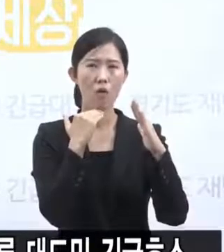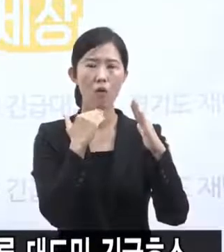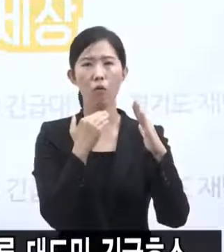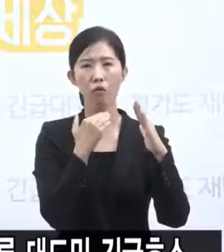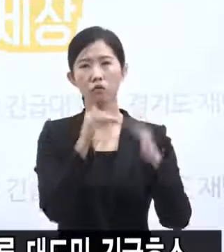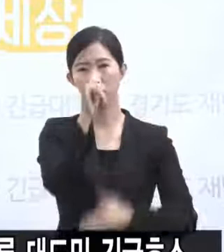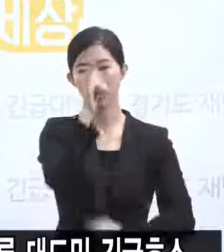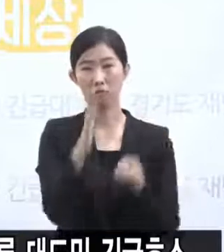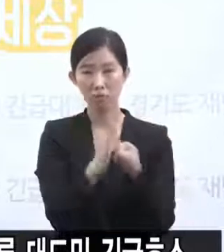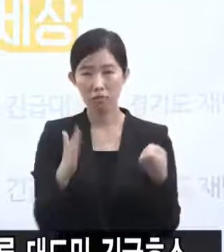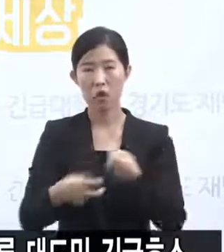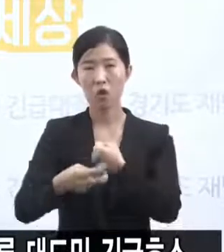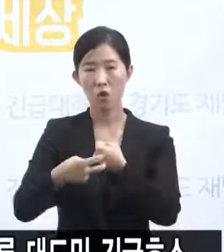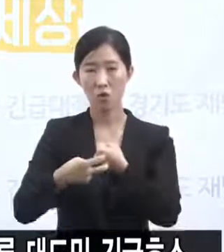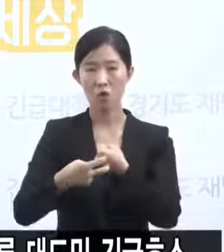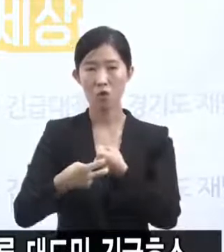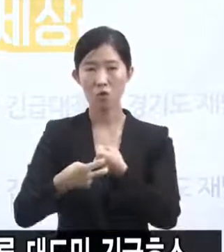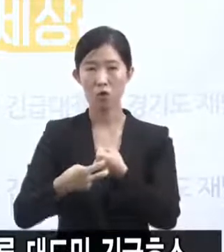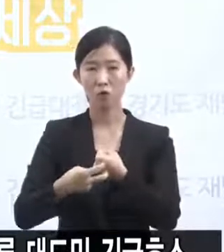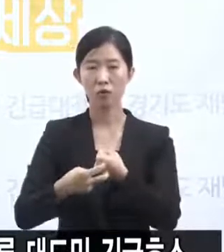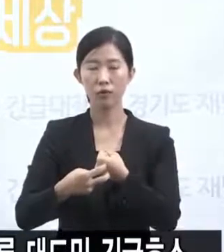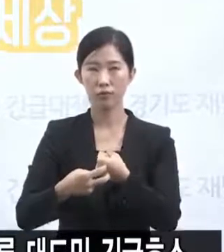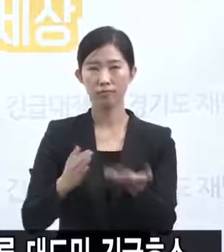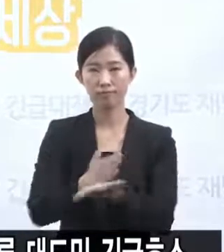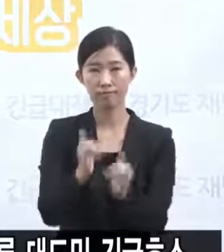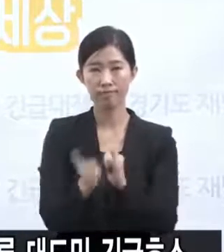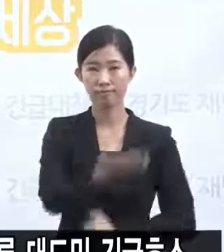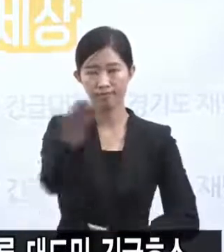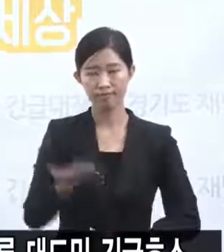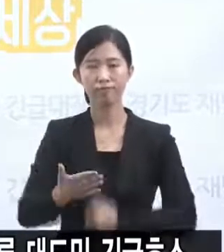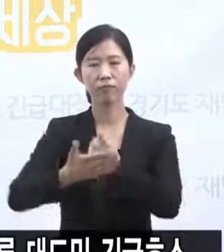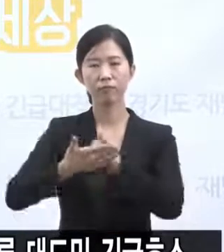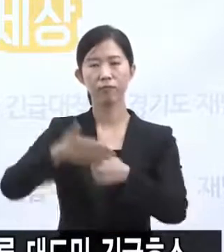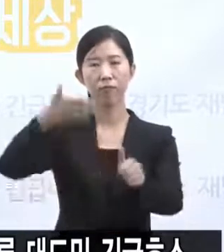의료전문인 여러분의 적극적인 지원을 요청드립니다.